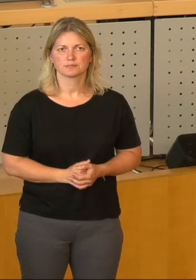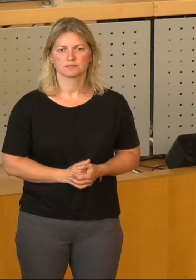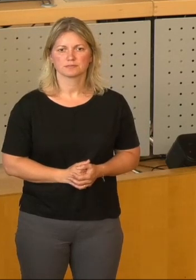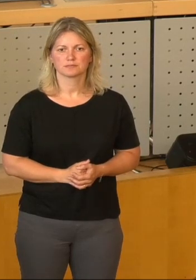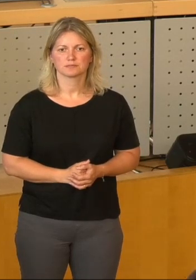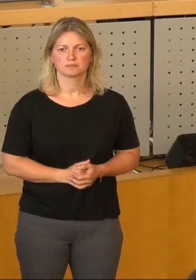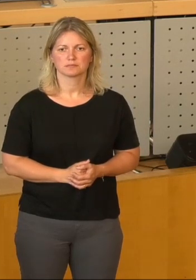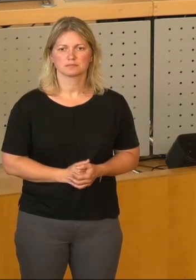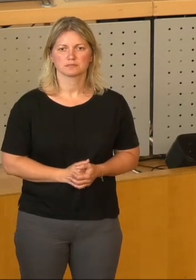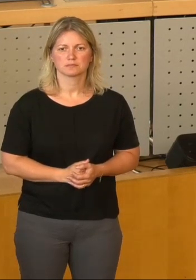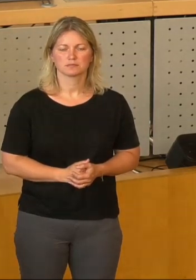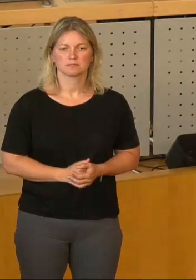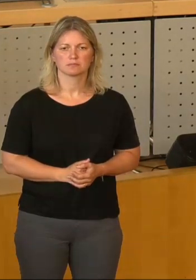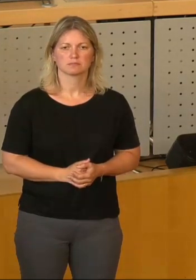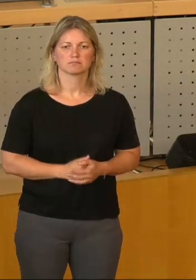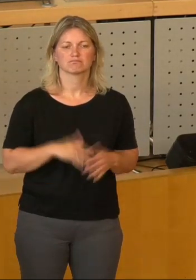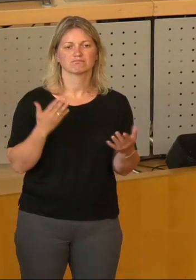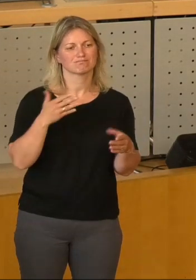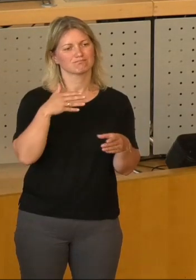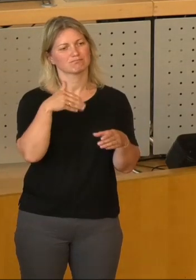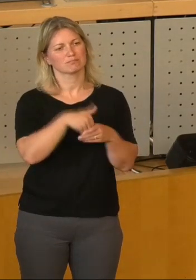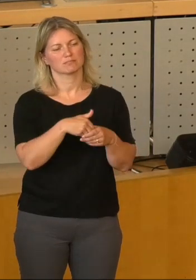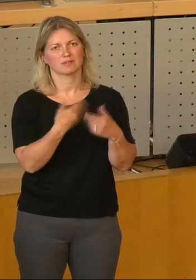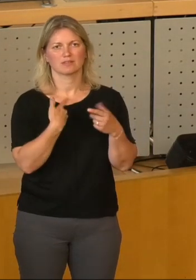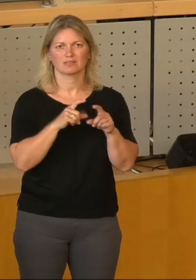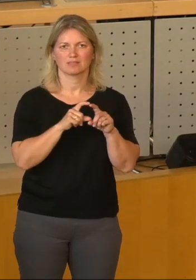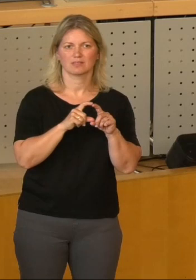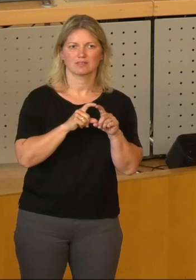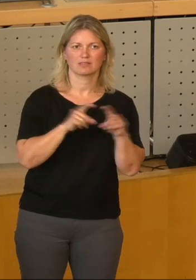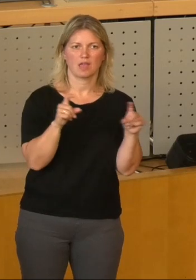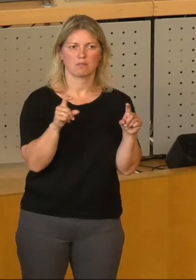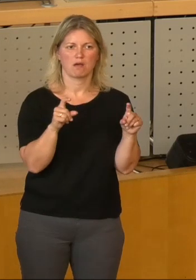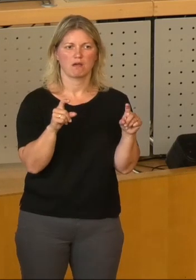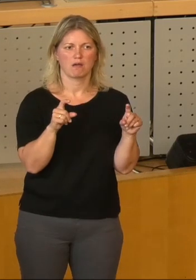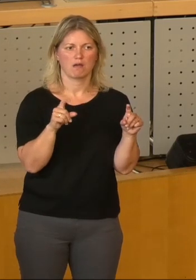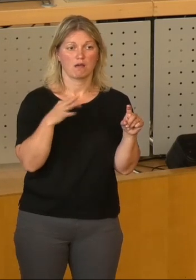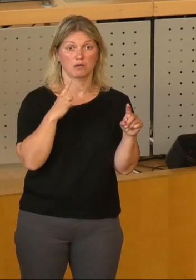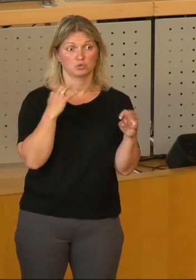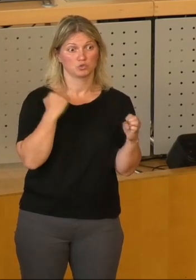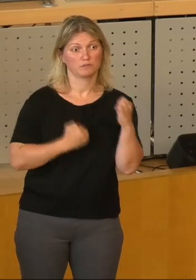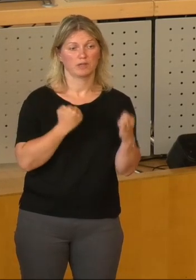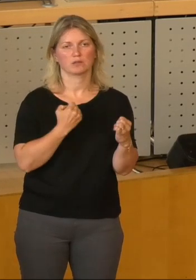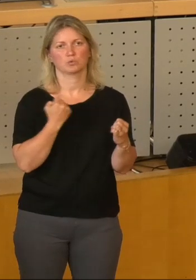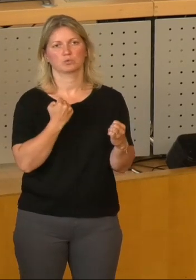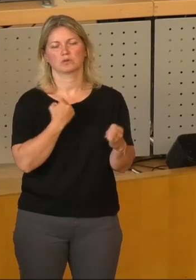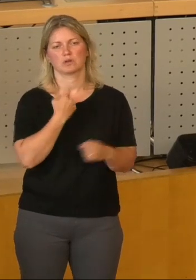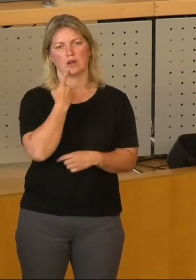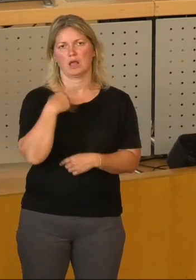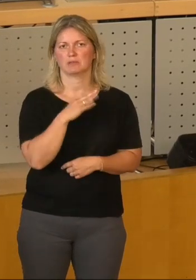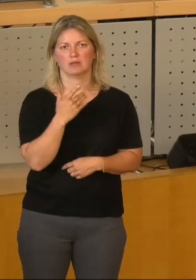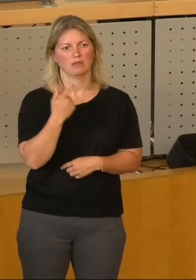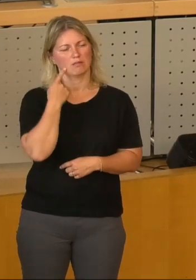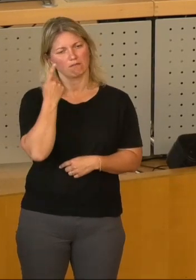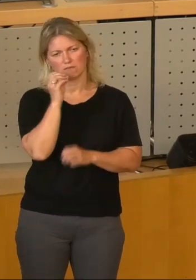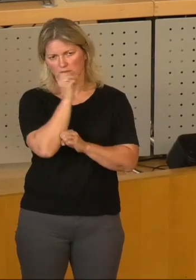Sicherlich ist es kein Anliegen, was eine riesengroße Schwierigkeit bedeutet, sondern lässt sich wahrscheinlich relativ konkret auf